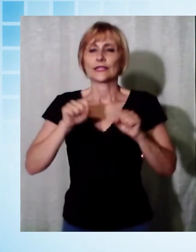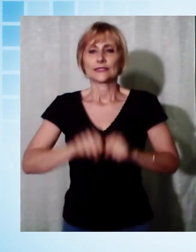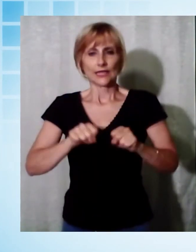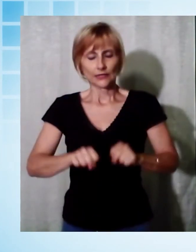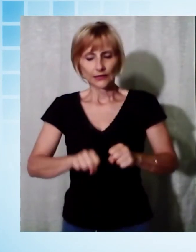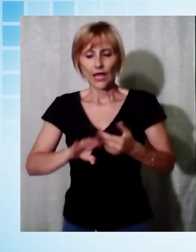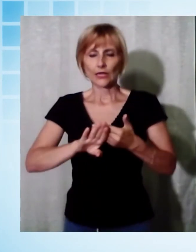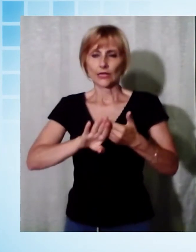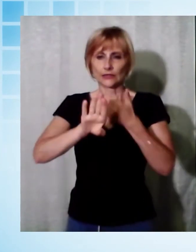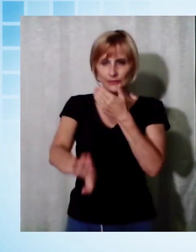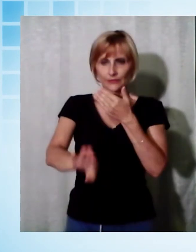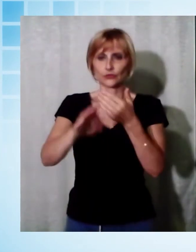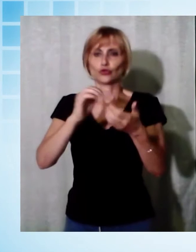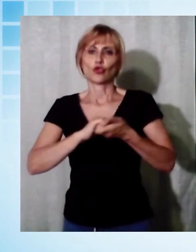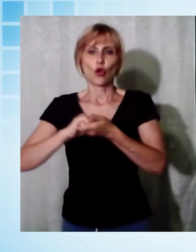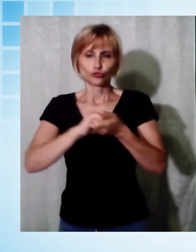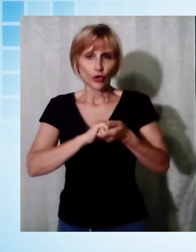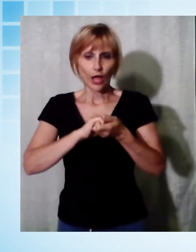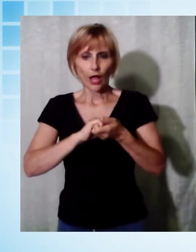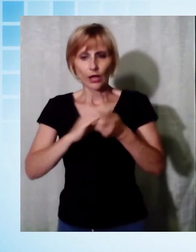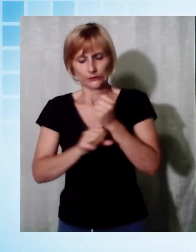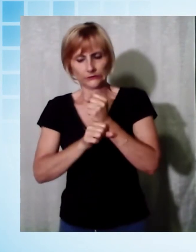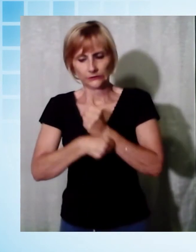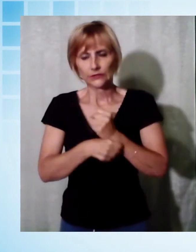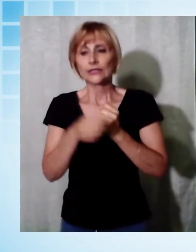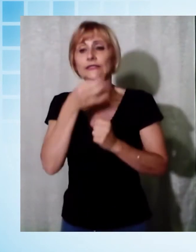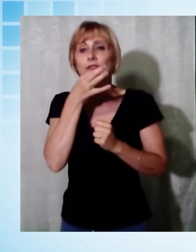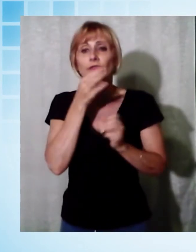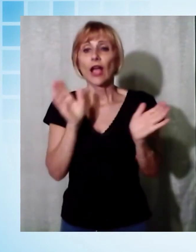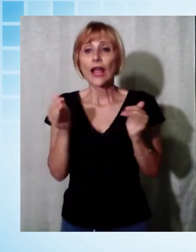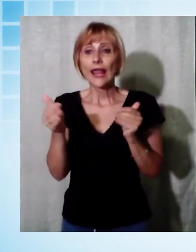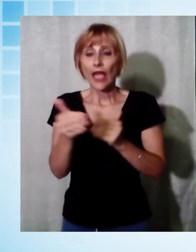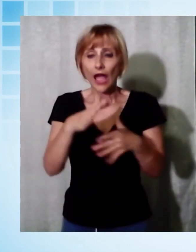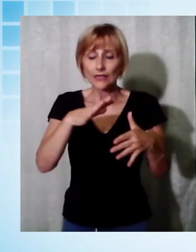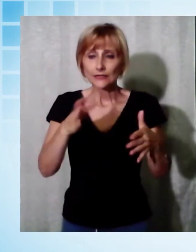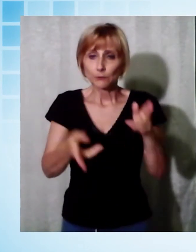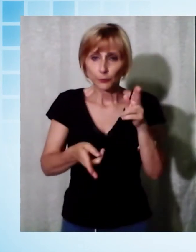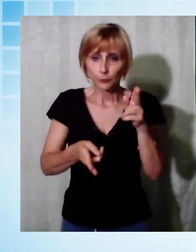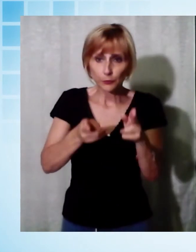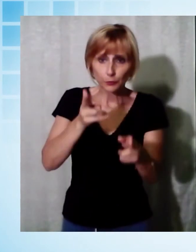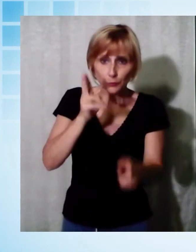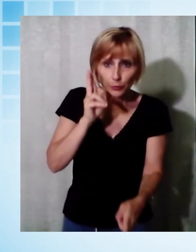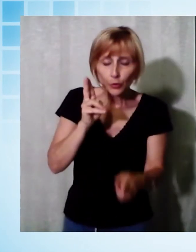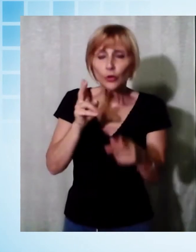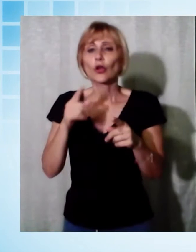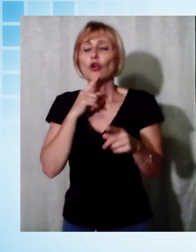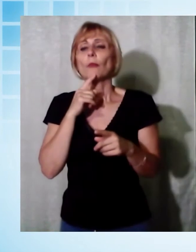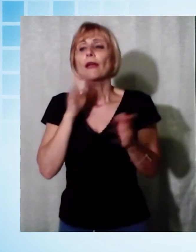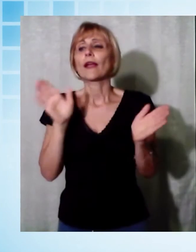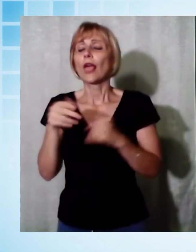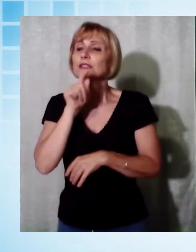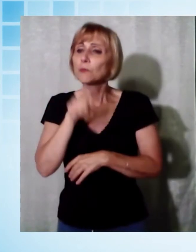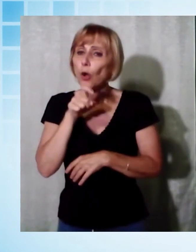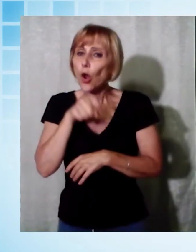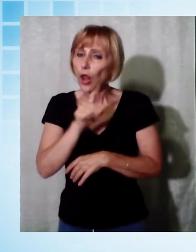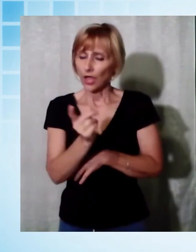impongono un maggior numero di classi, anziché pensare a classi pollaio. Classi che tutti gli